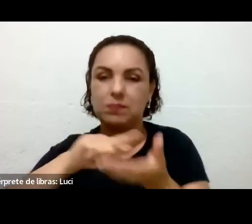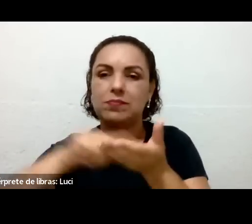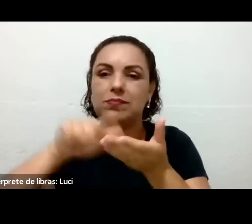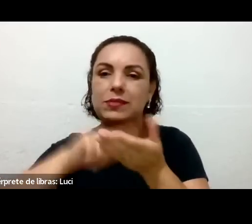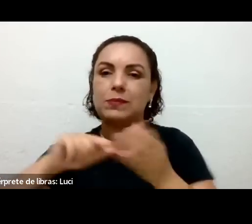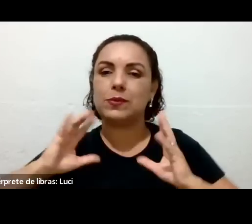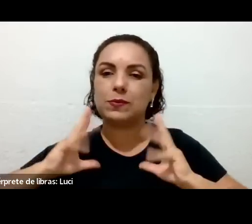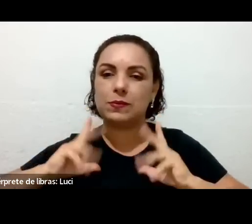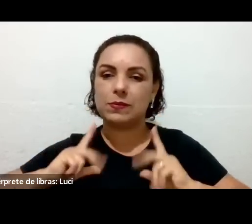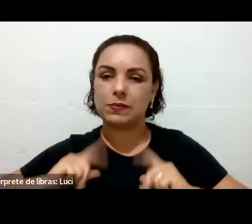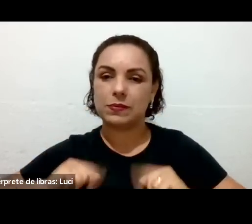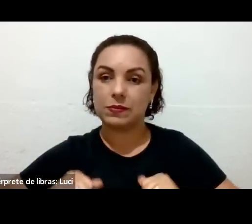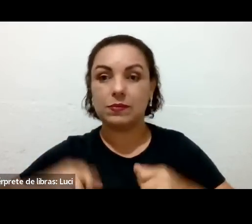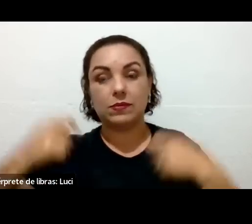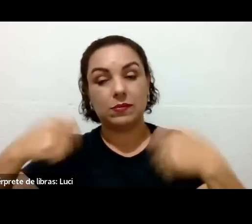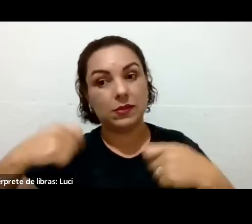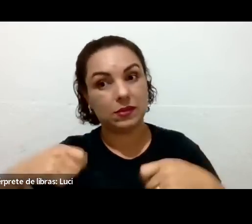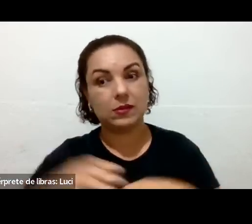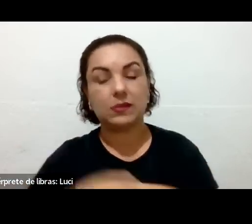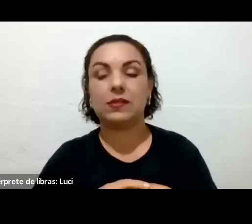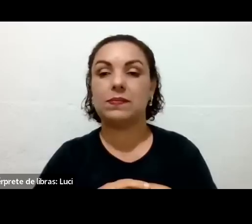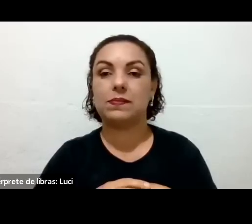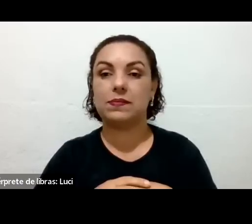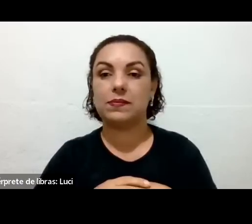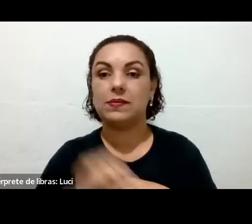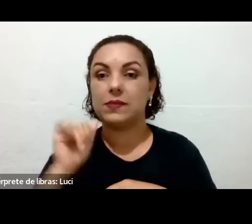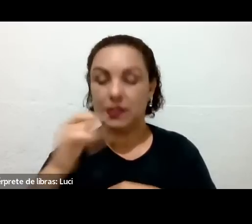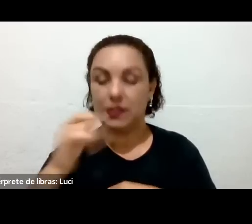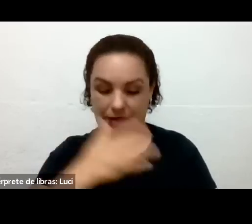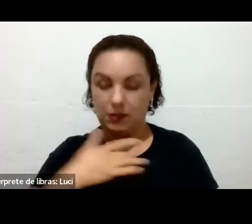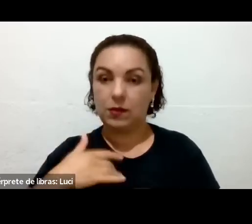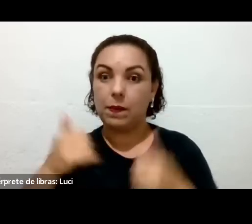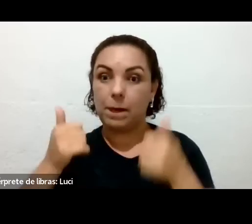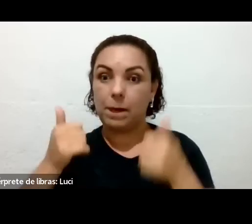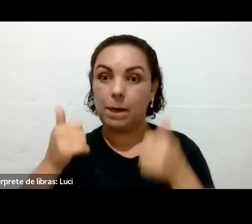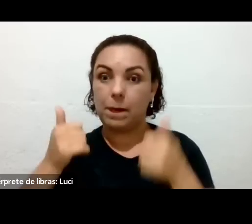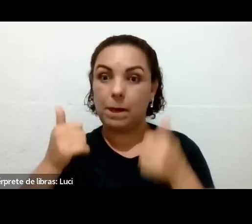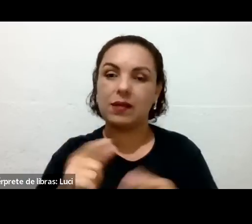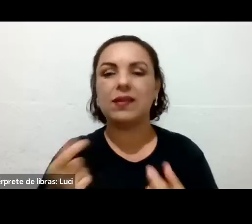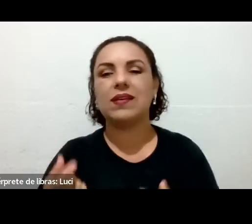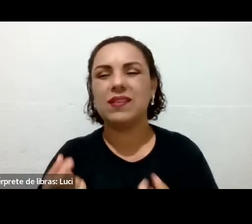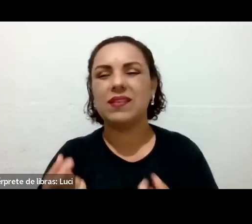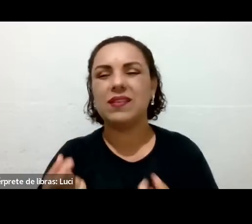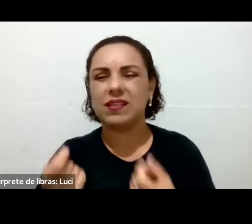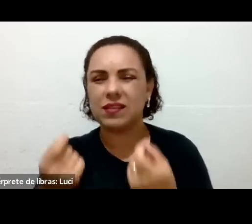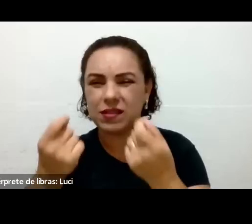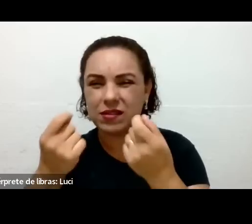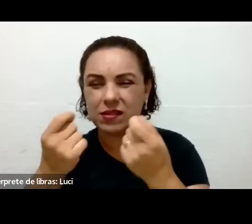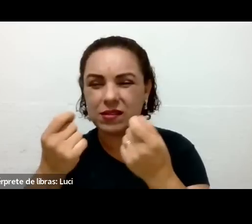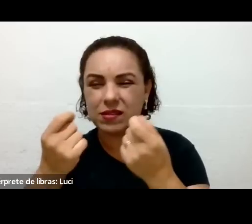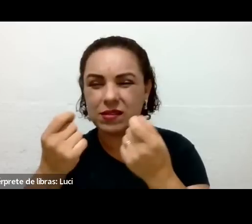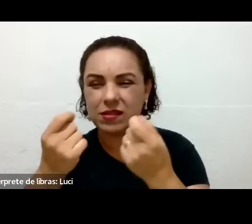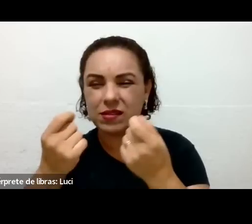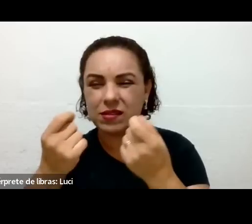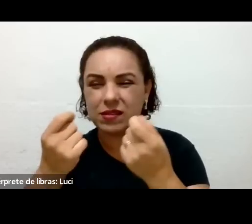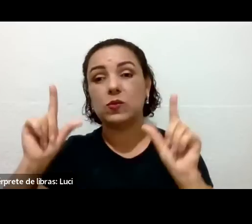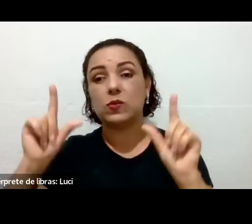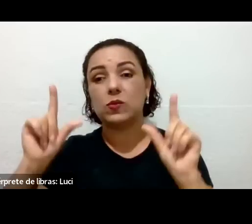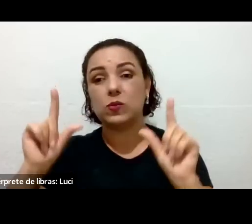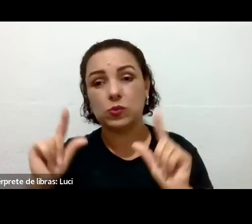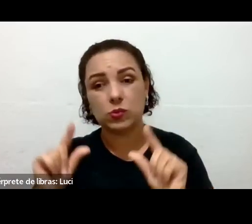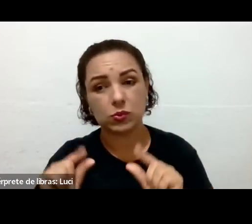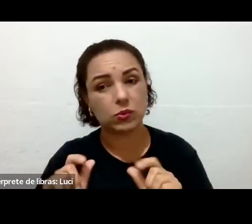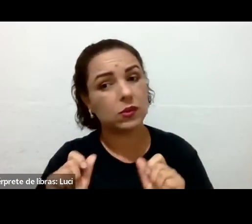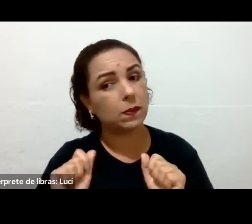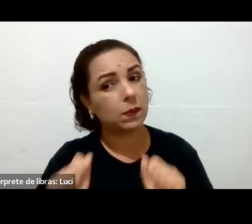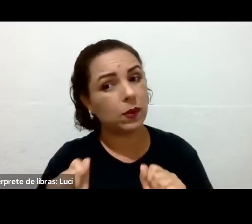controle melhor, talvez até nem tenha metástase. Não tô dizendo cura, na hora nenhuma eu tô dizendo isso, mas essa informação